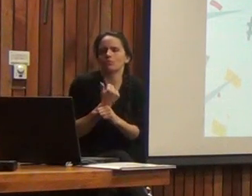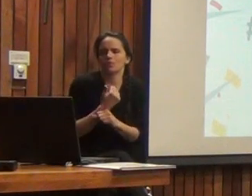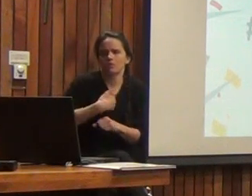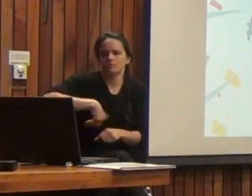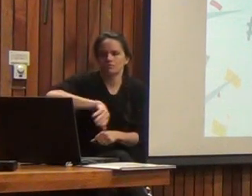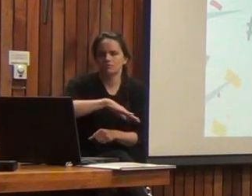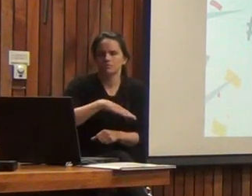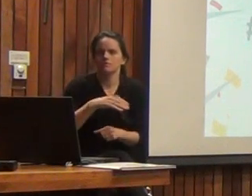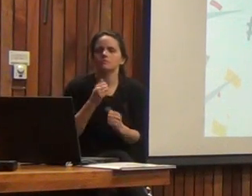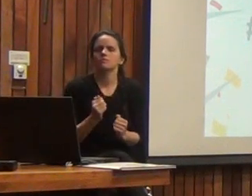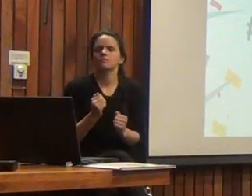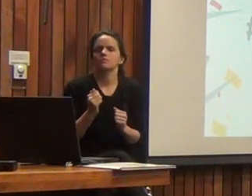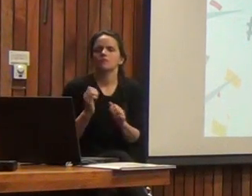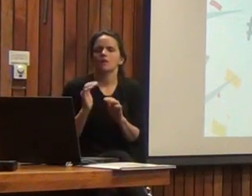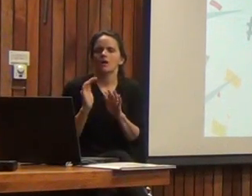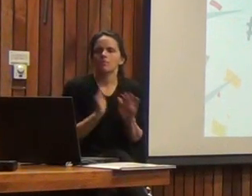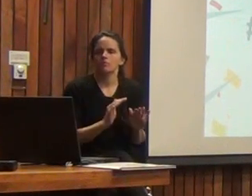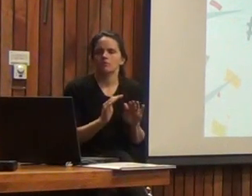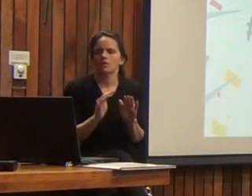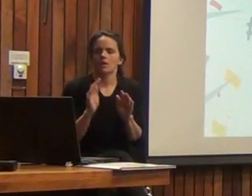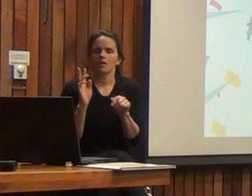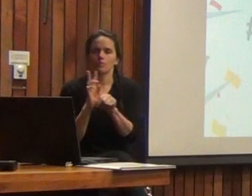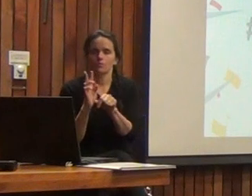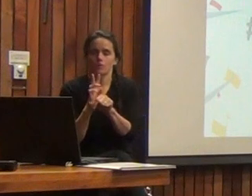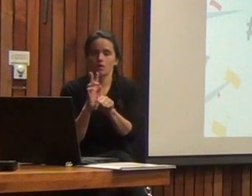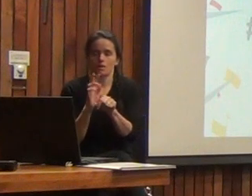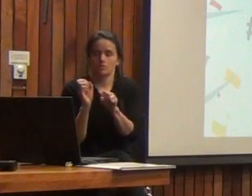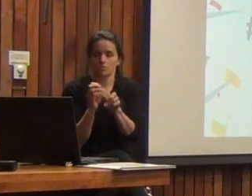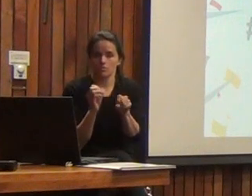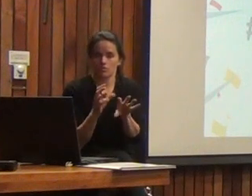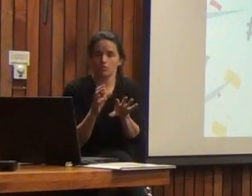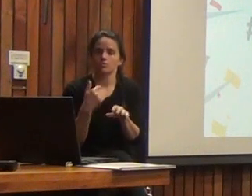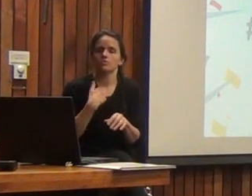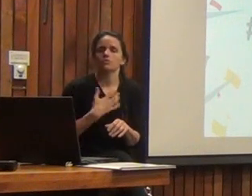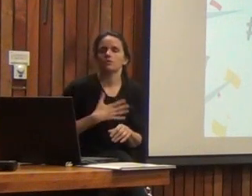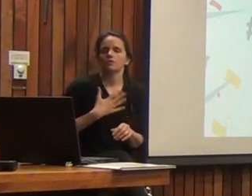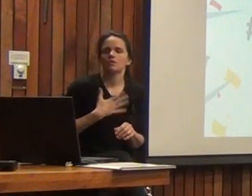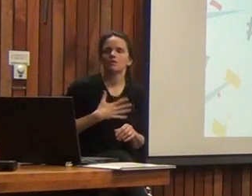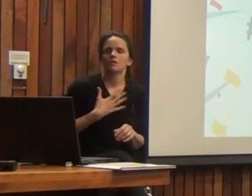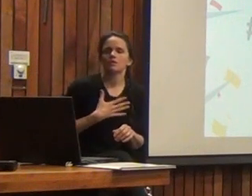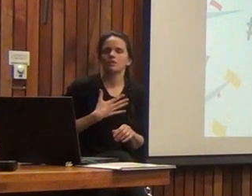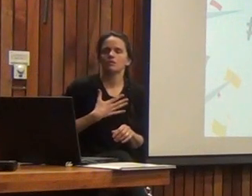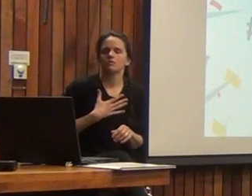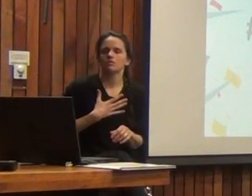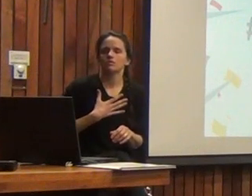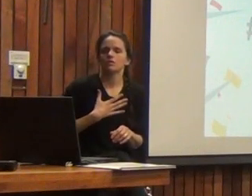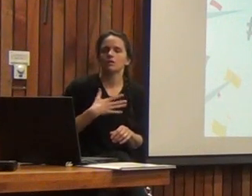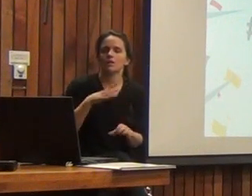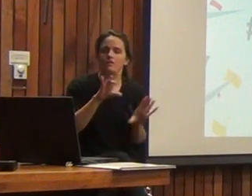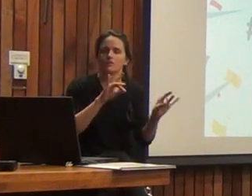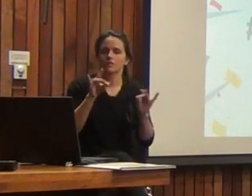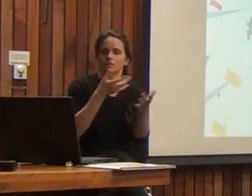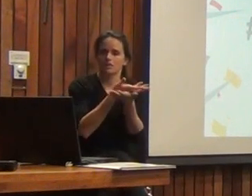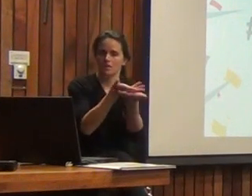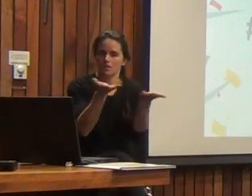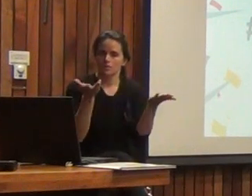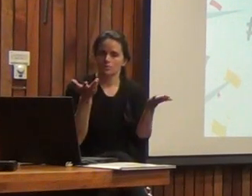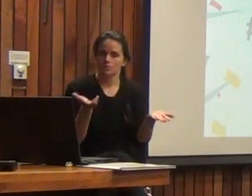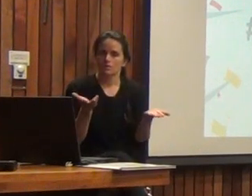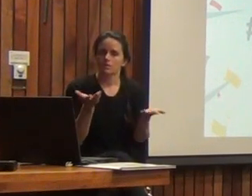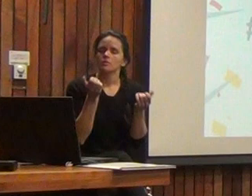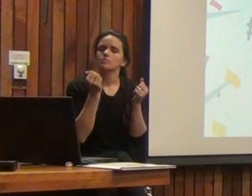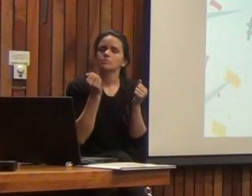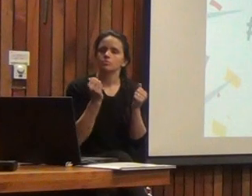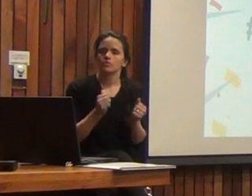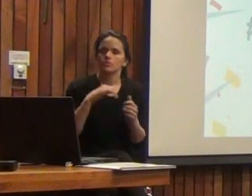contribuir, como les decía, desde la educación. Yo lo que quiero hacer es simplemente hoy día invitarlos a poder